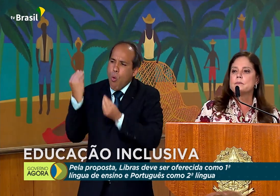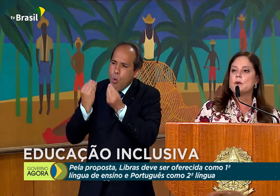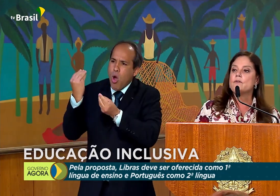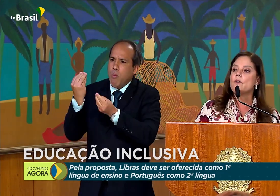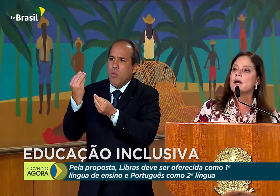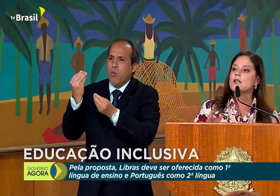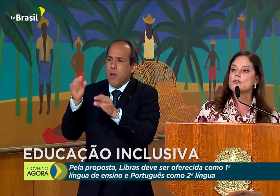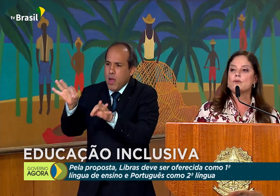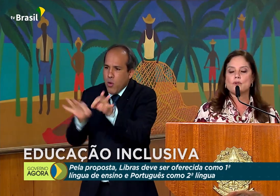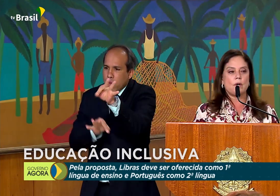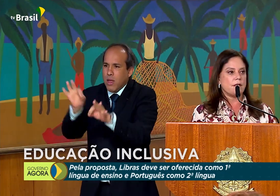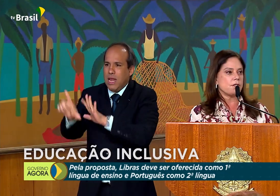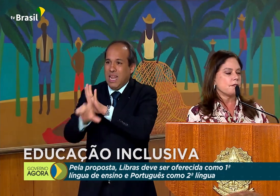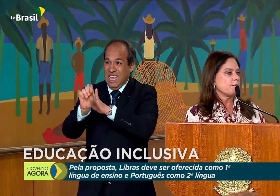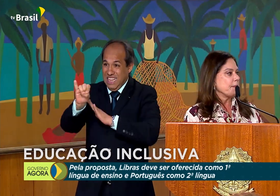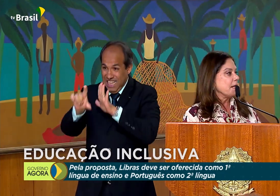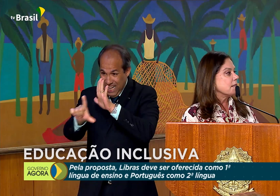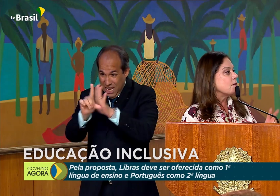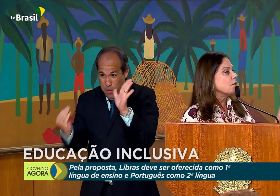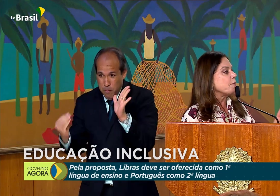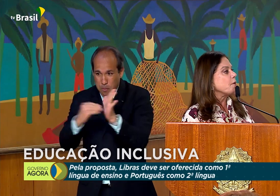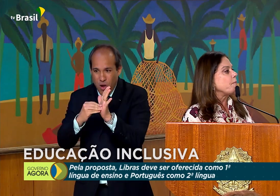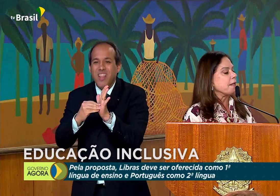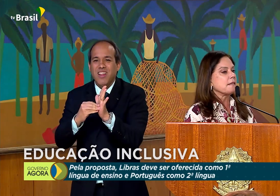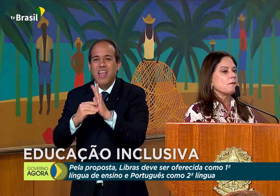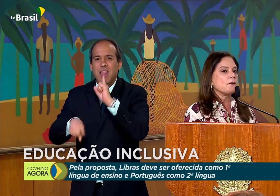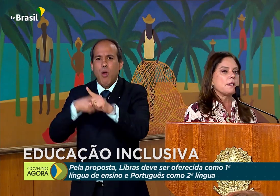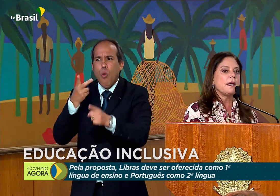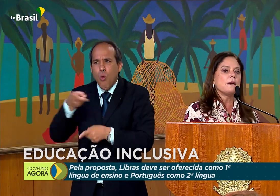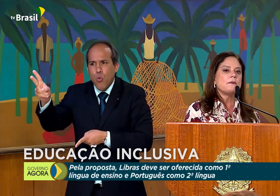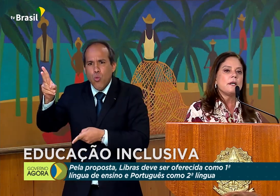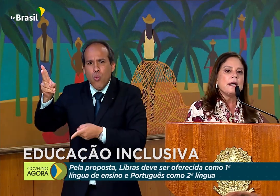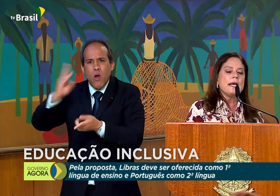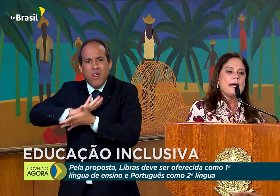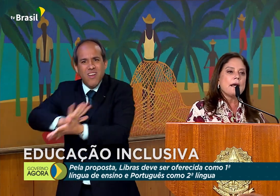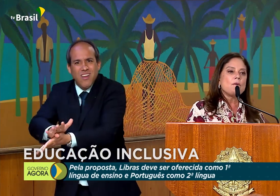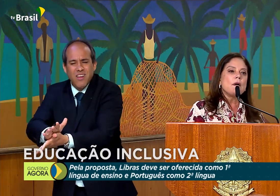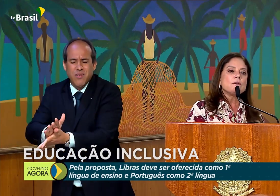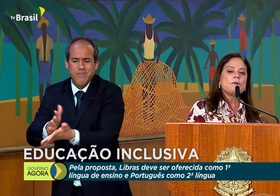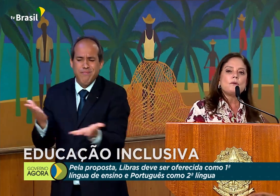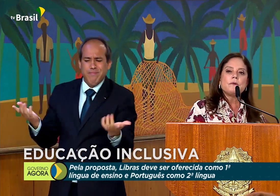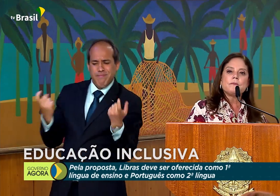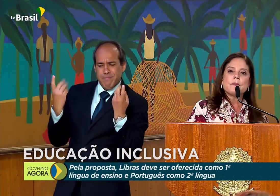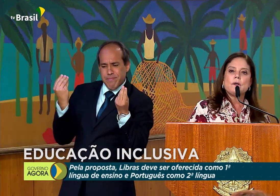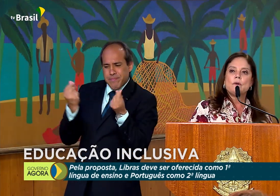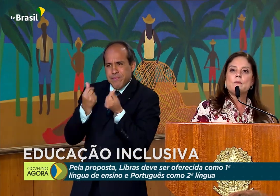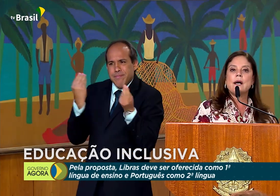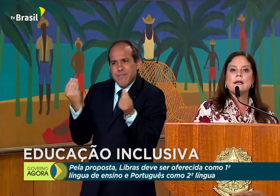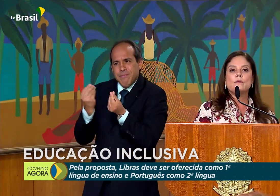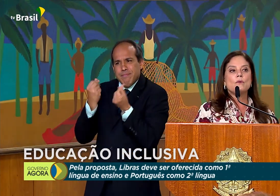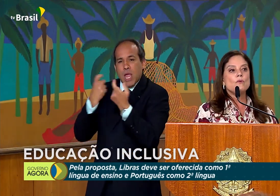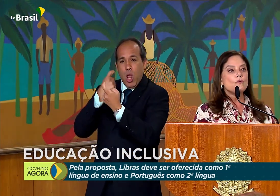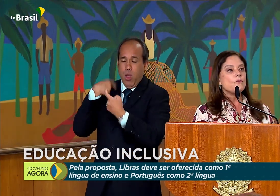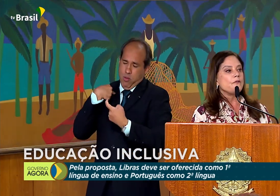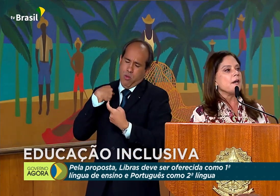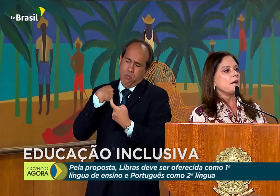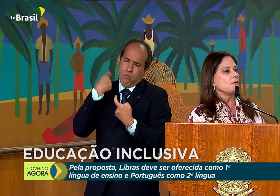provoca exclusões. Segunda preocupação que eu tenho é quando um governo,